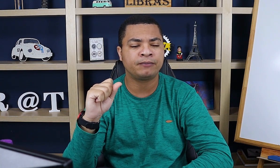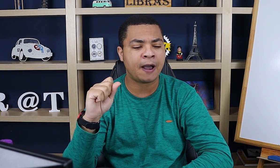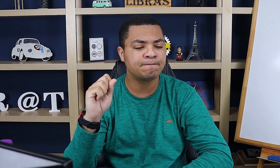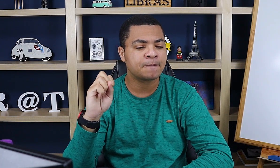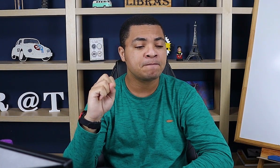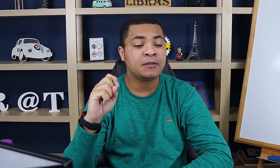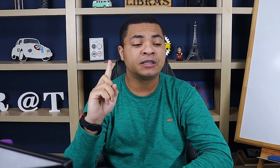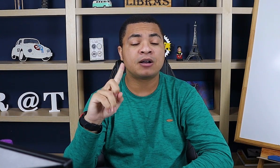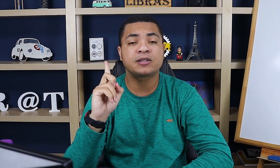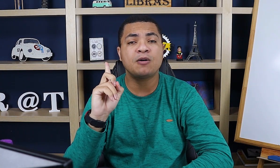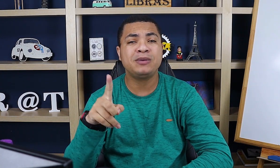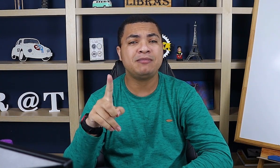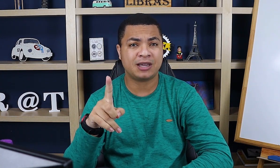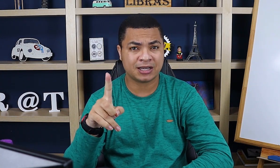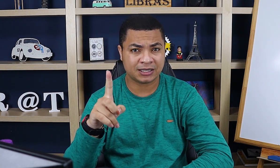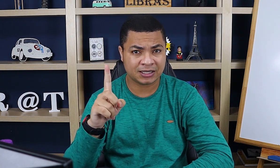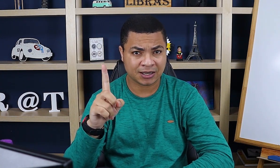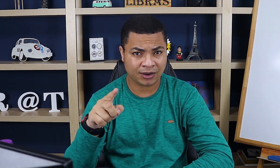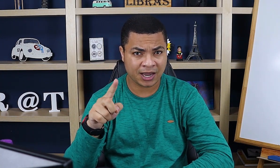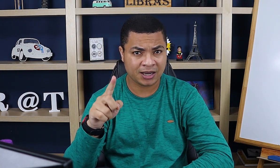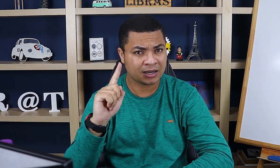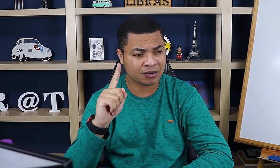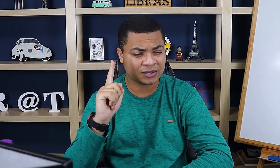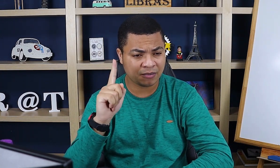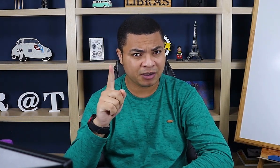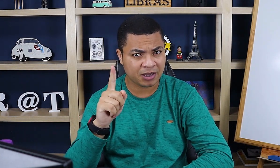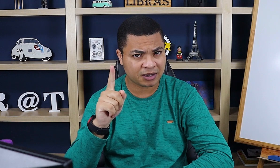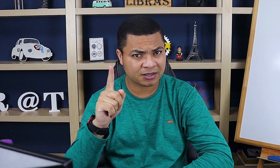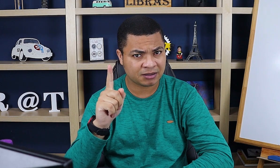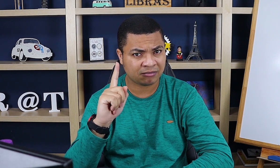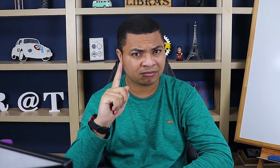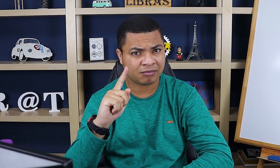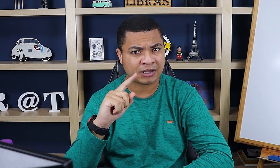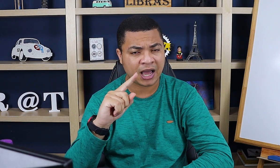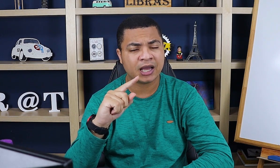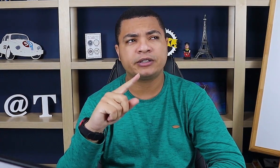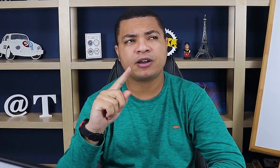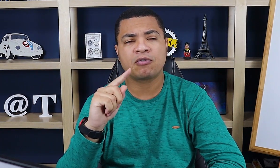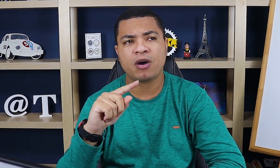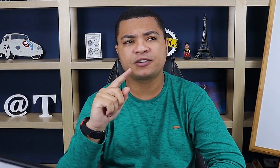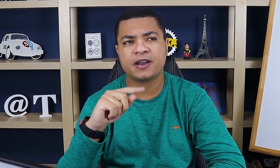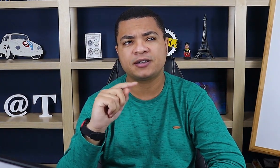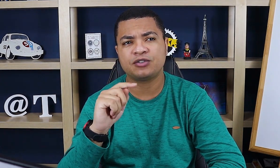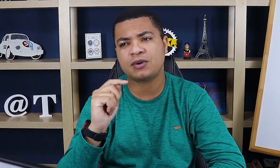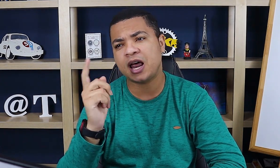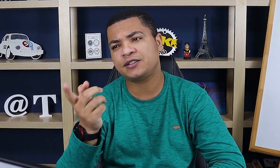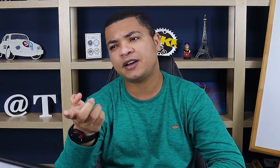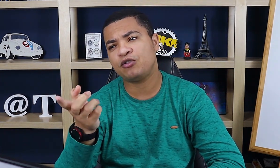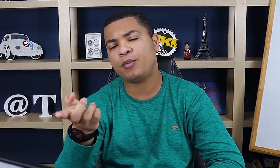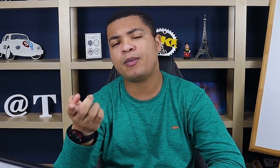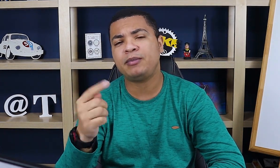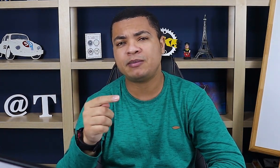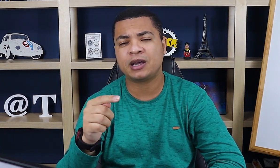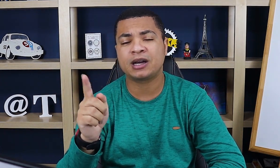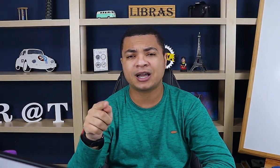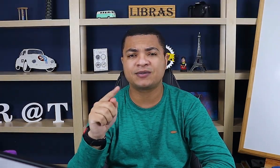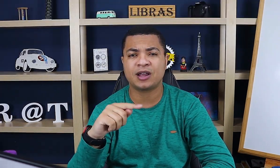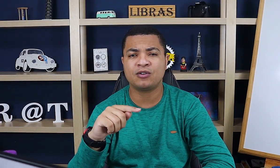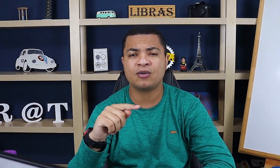tá? Não são mímicas, ok? Não são mímicas, tá? Rodrigo, qual a diferença de um classificador pra uma mímica? Classificador